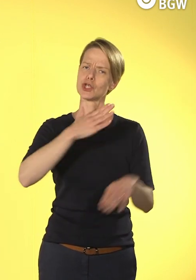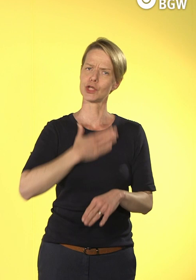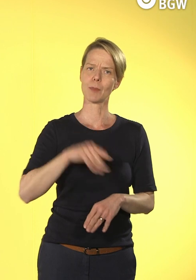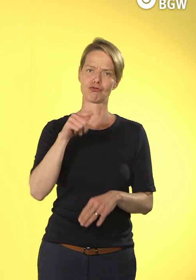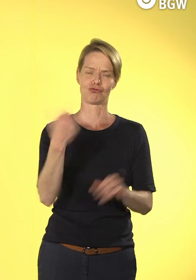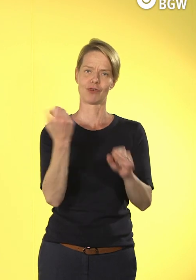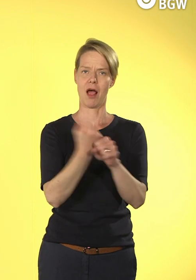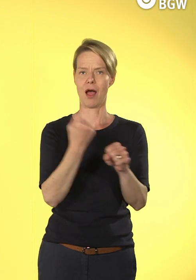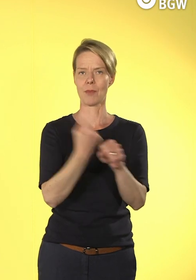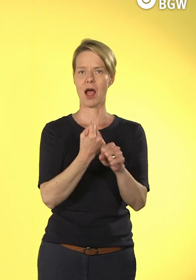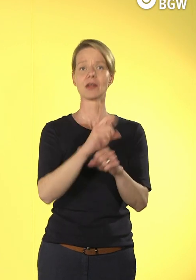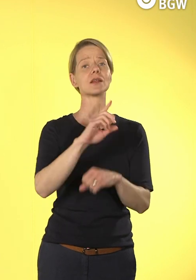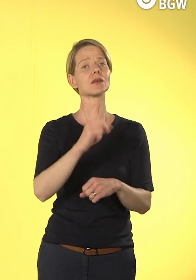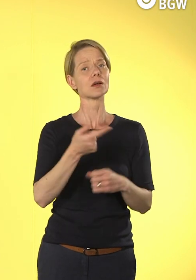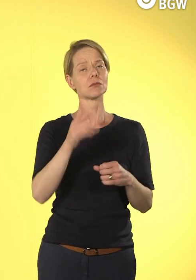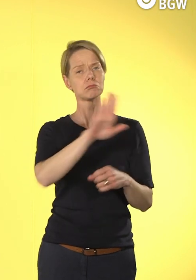in dem Bereich.